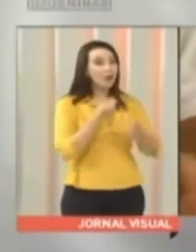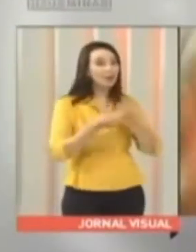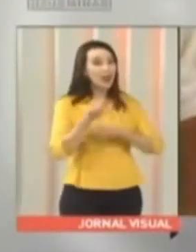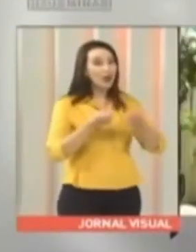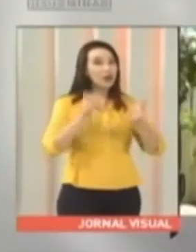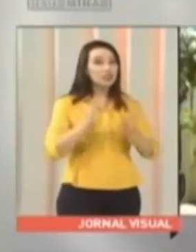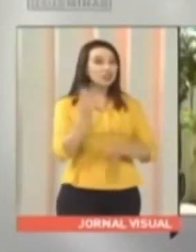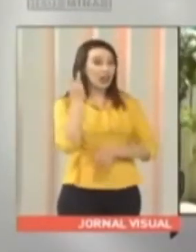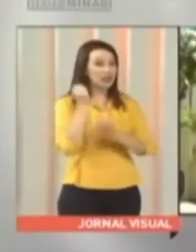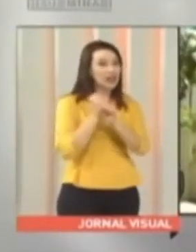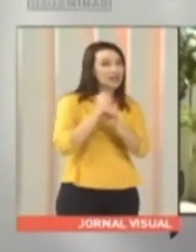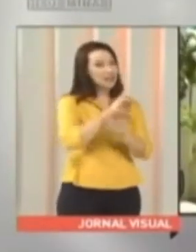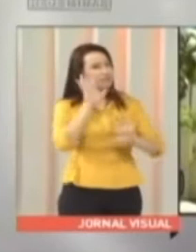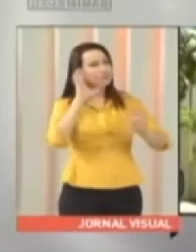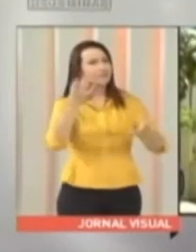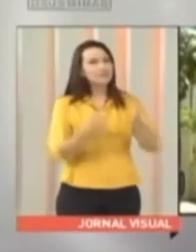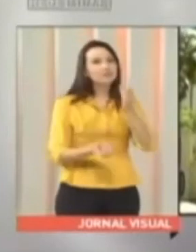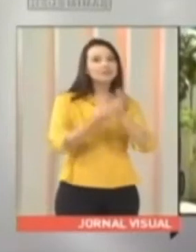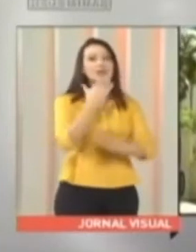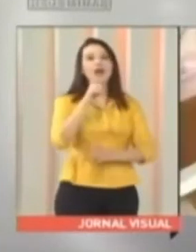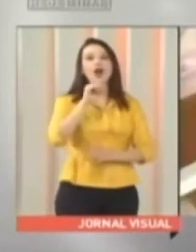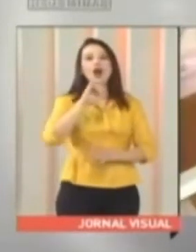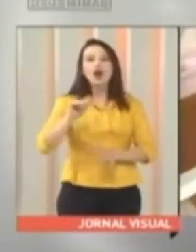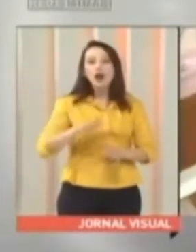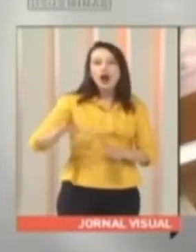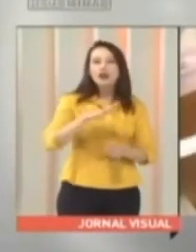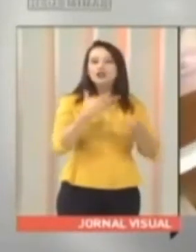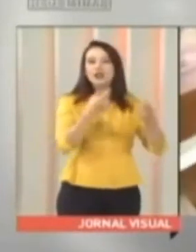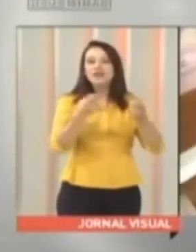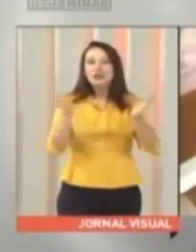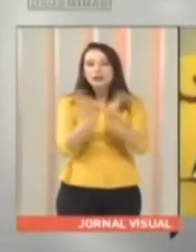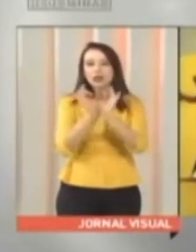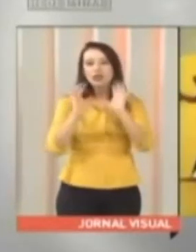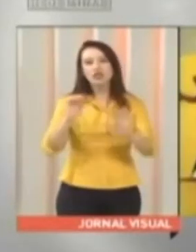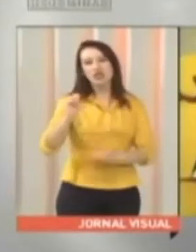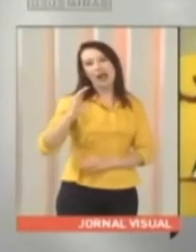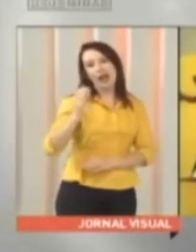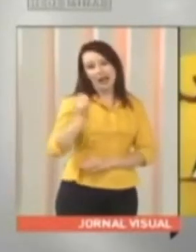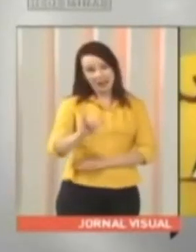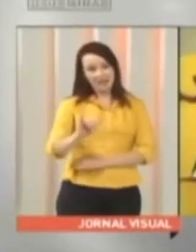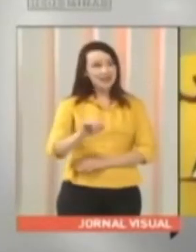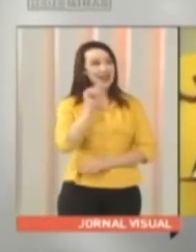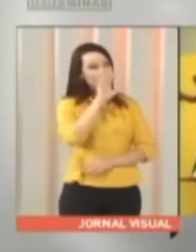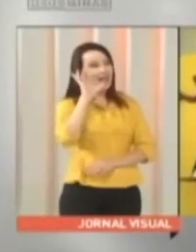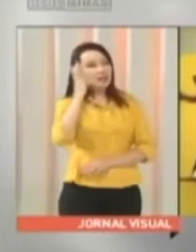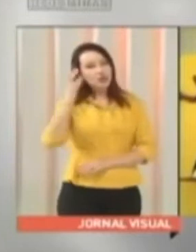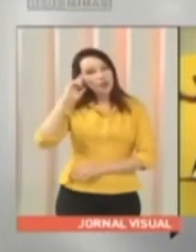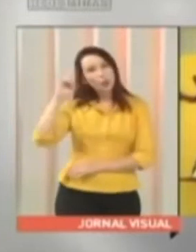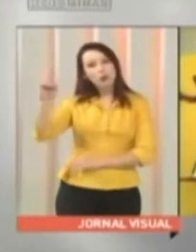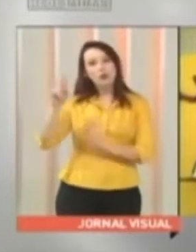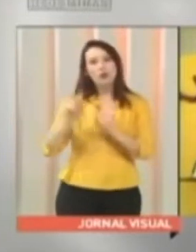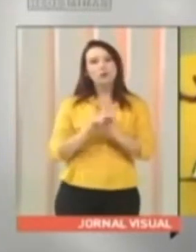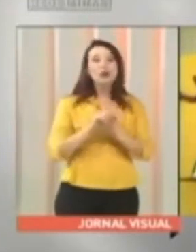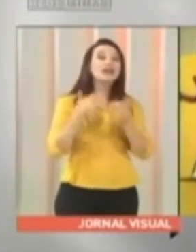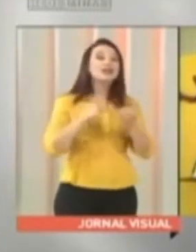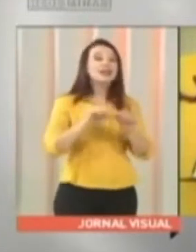Há mais de três anos ele abriu uma loja especializada em servir açaí. E eu conheci e vim trazer para Guaxupé no Rio de